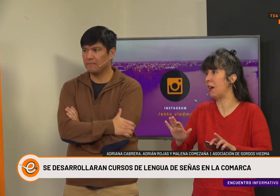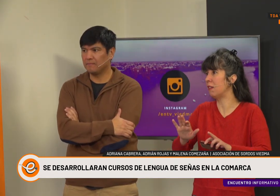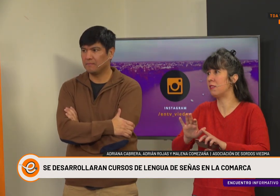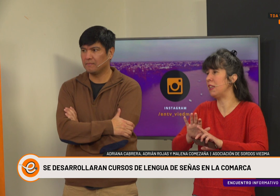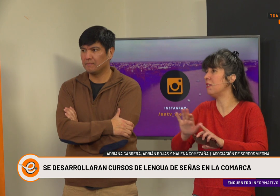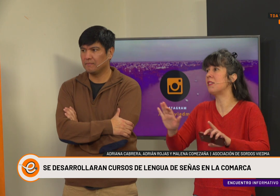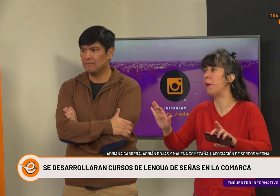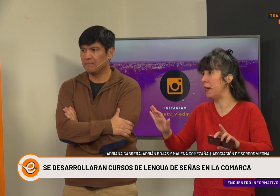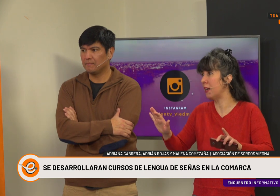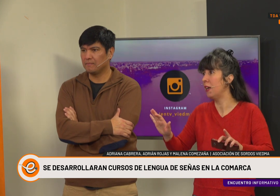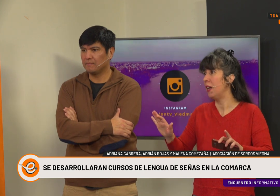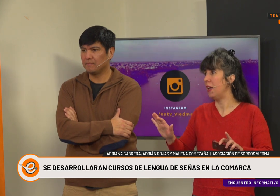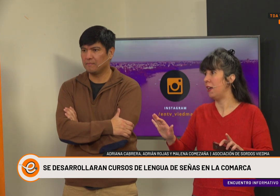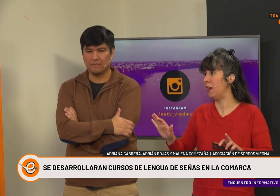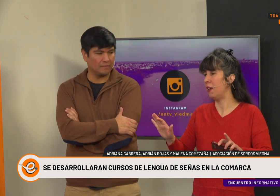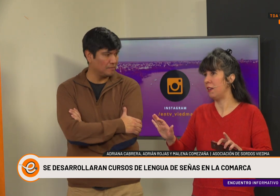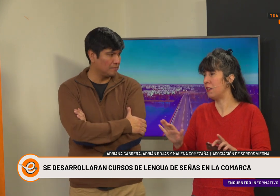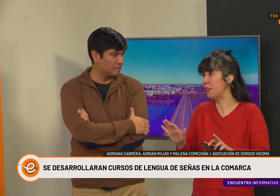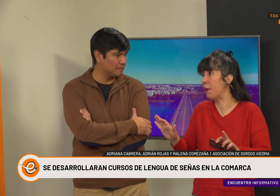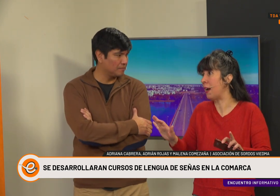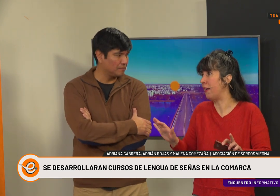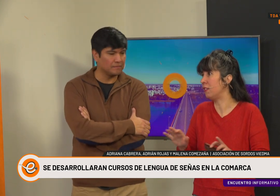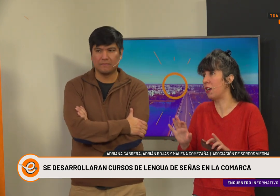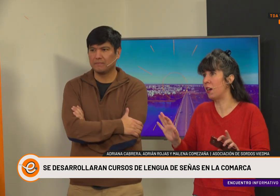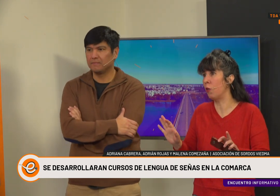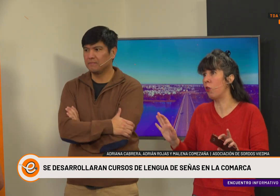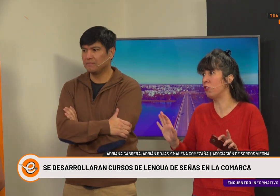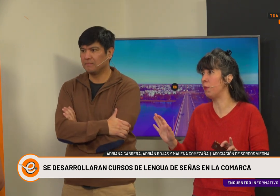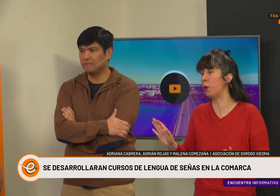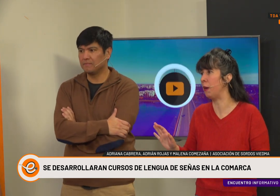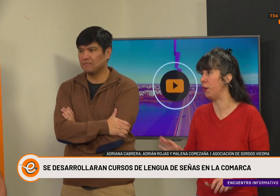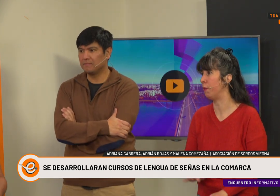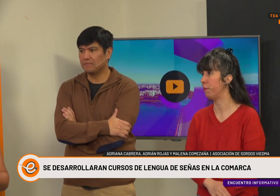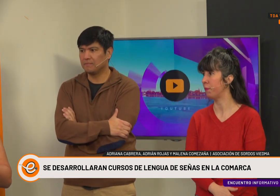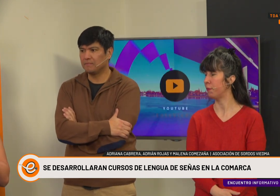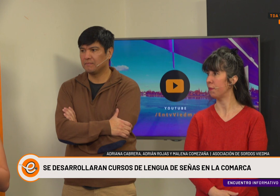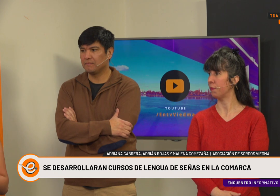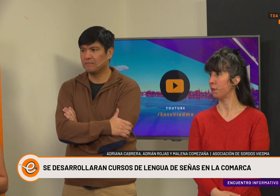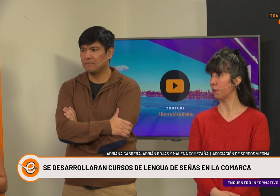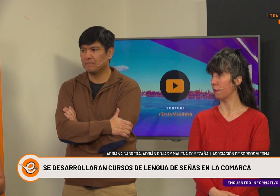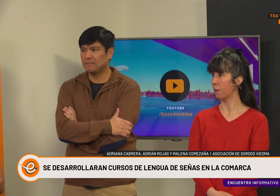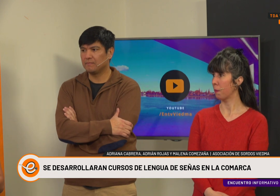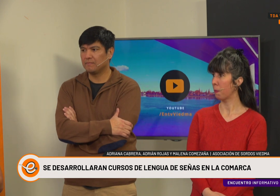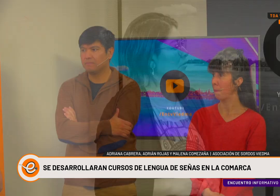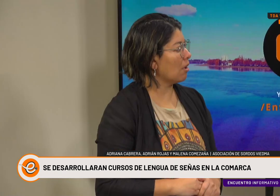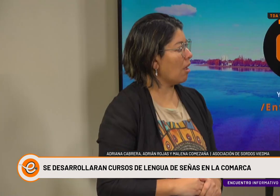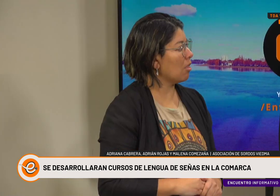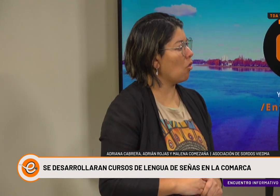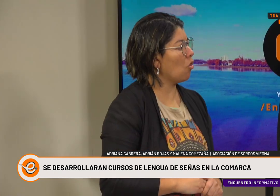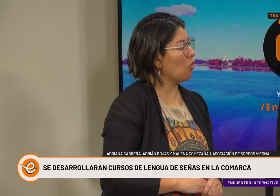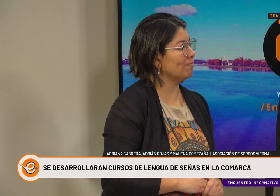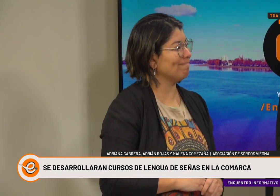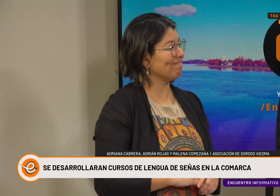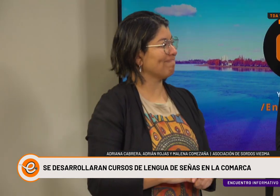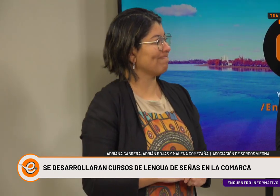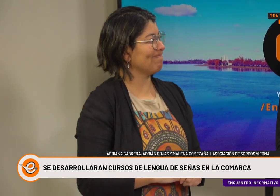arrancar sin saber nada, sin tener ningún conocimiento previo? Si las personas entienden